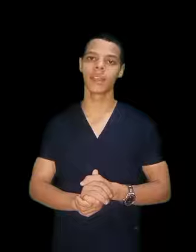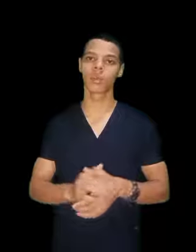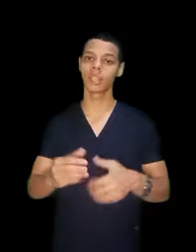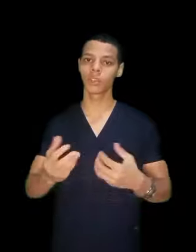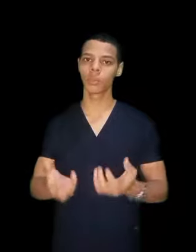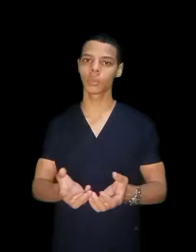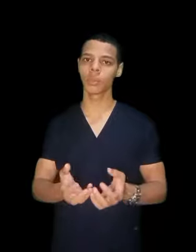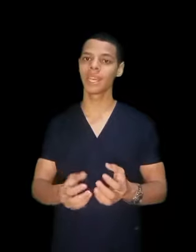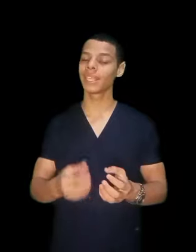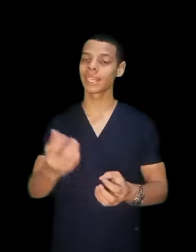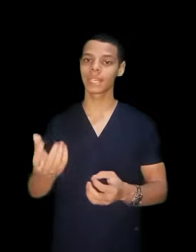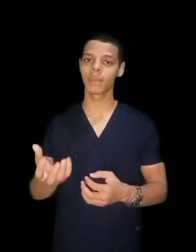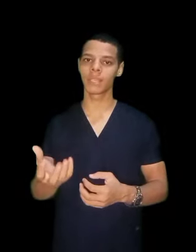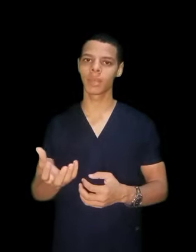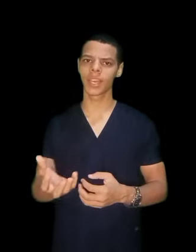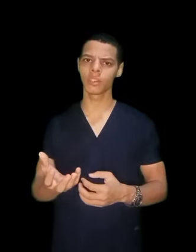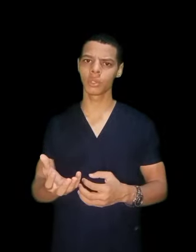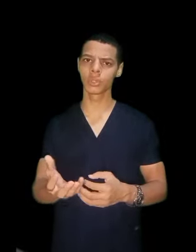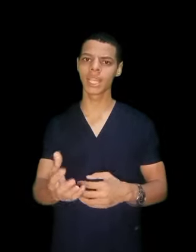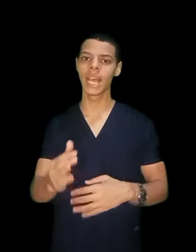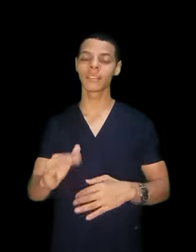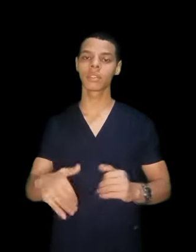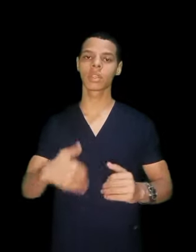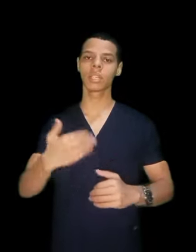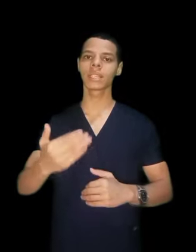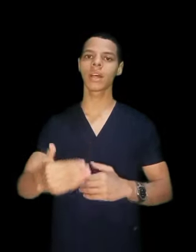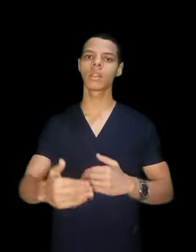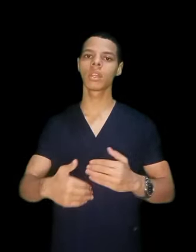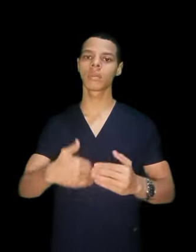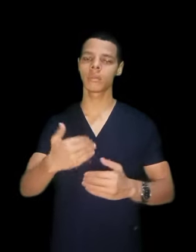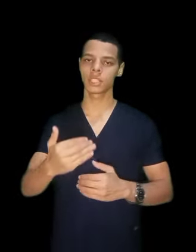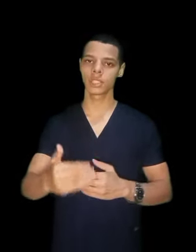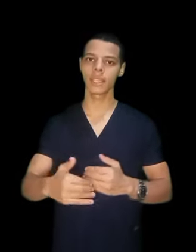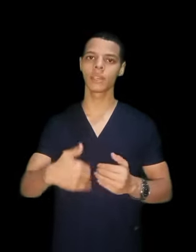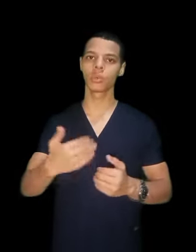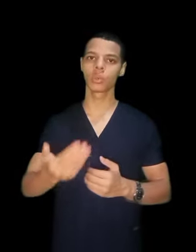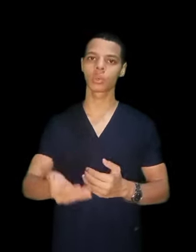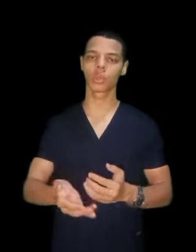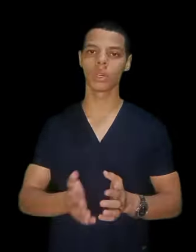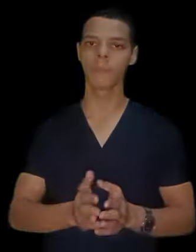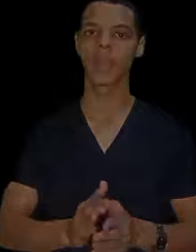كلية علوم طبية لانك كده بقت بيكالوريوس تقدر انت تتحضر ماجستير ودكتوراه.